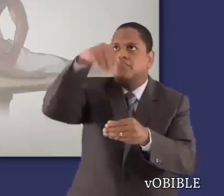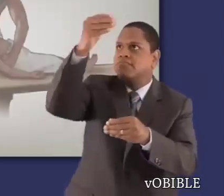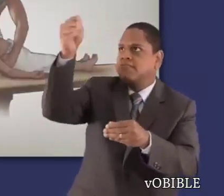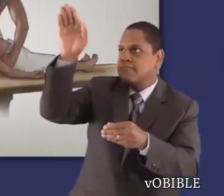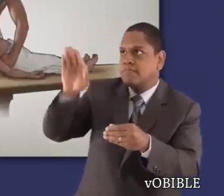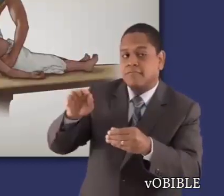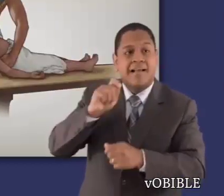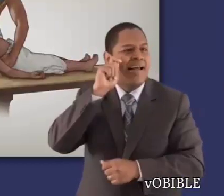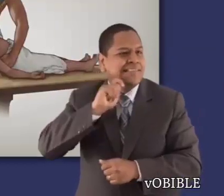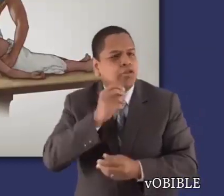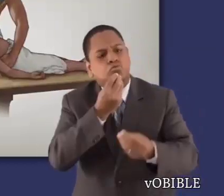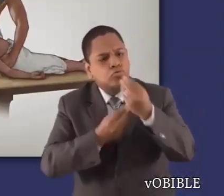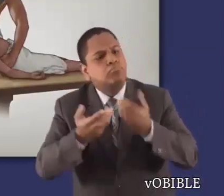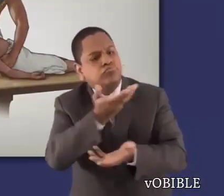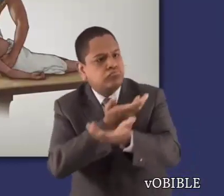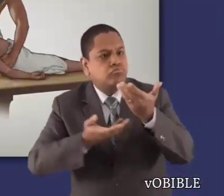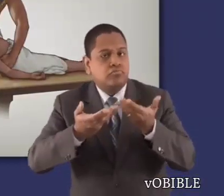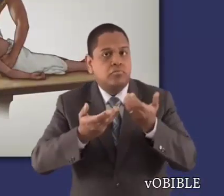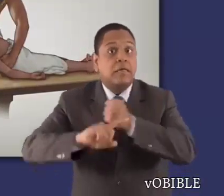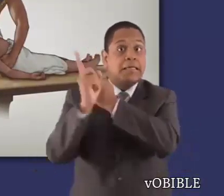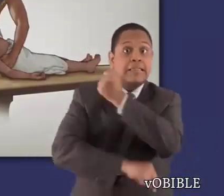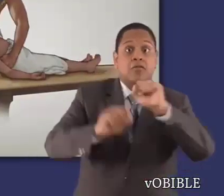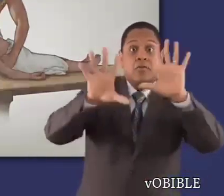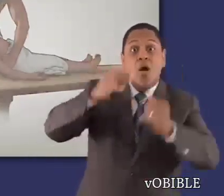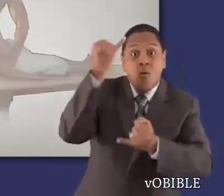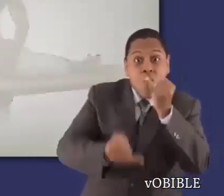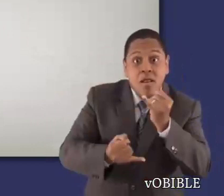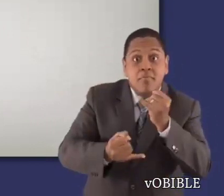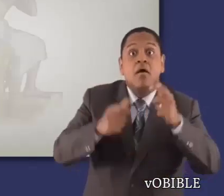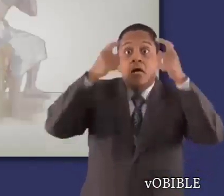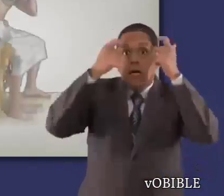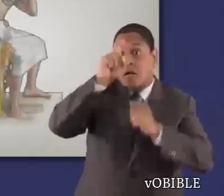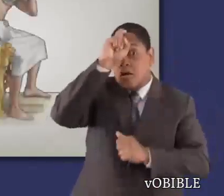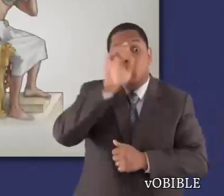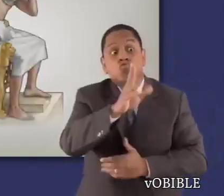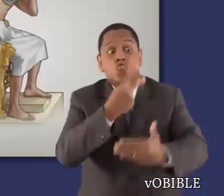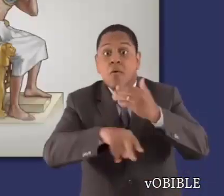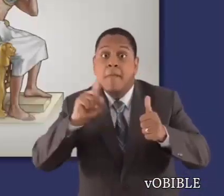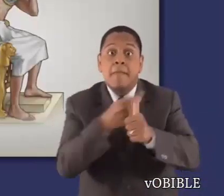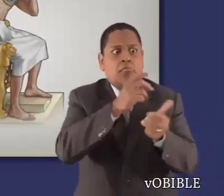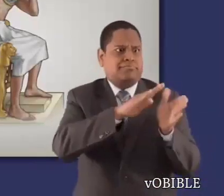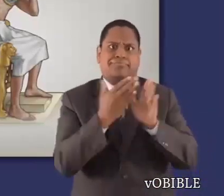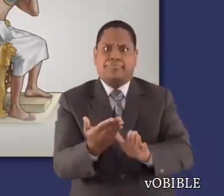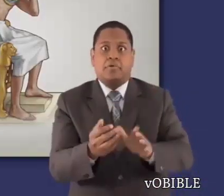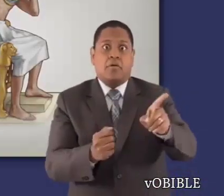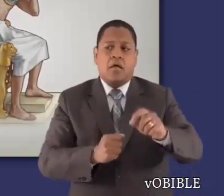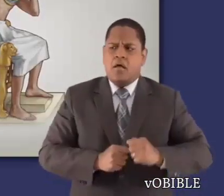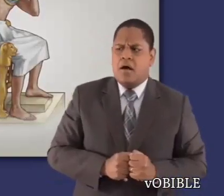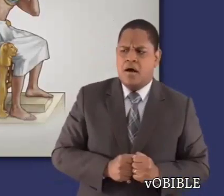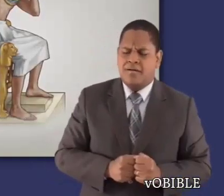envía la última plaga, la muerte de los primogénitos. El faraón, humillado tras la muerte de su hijo,